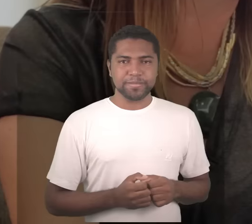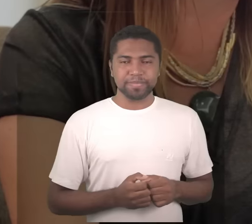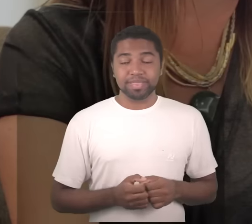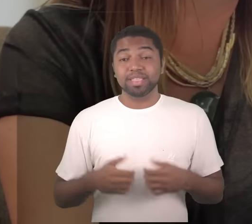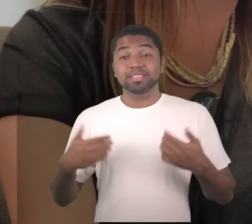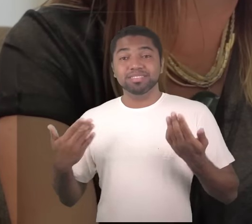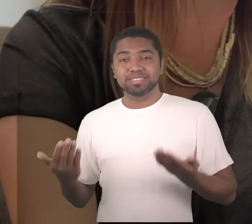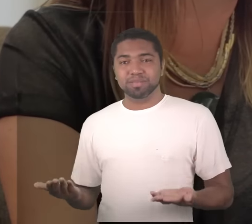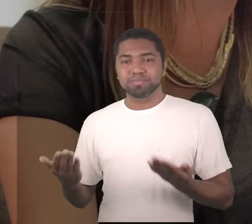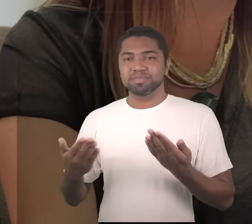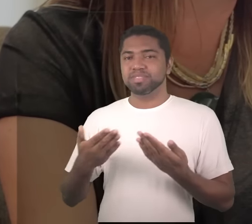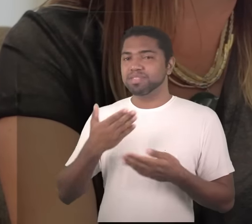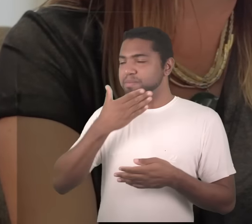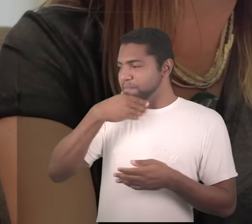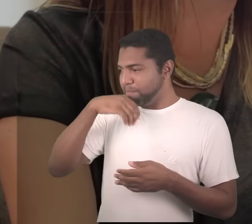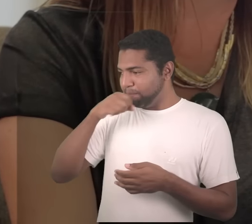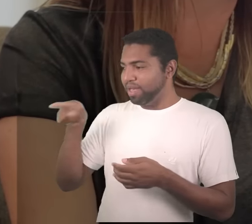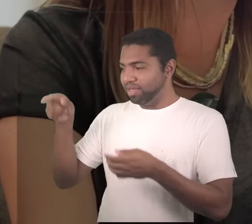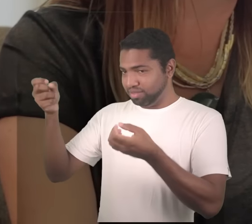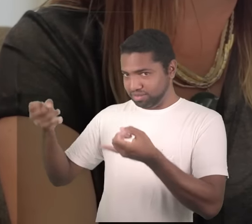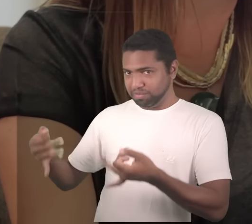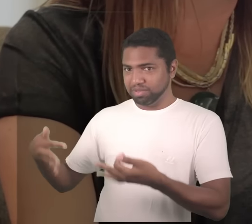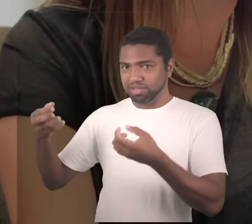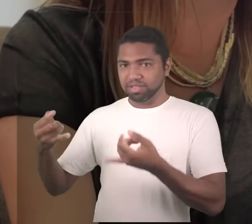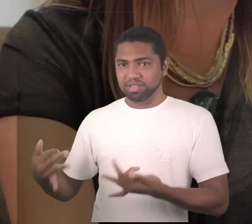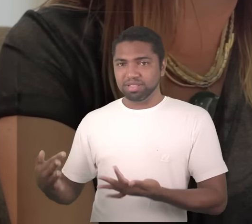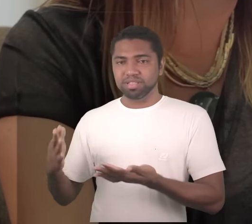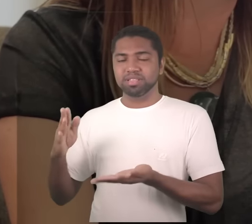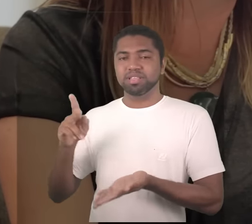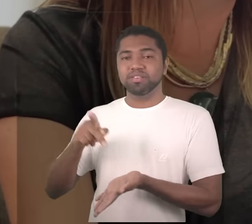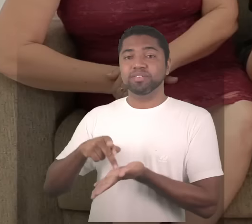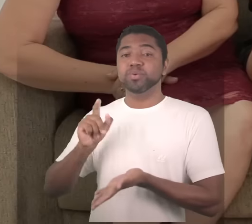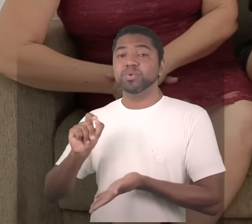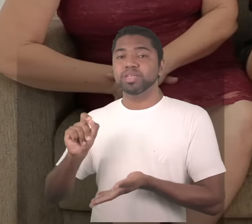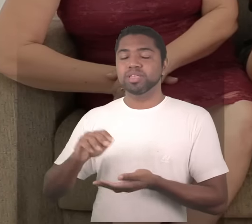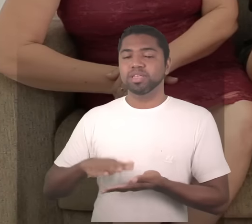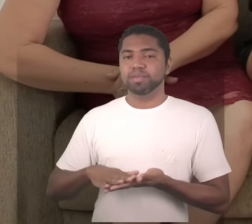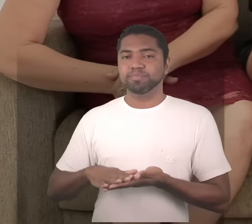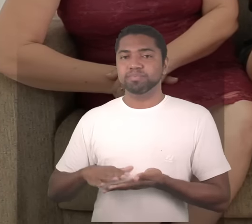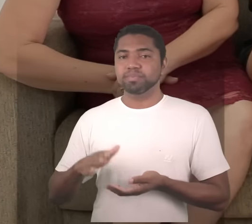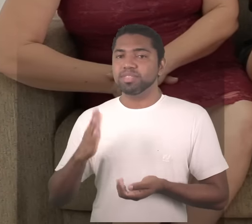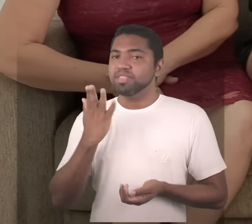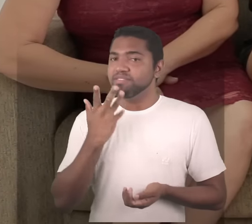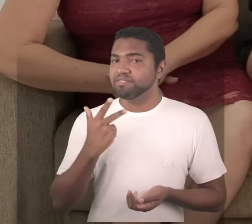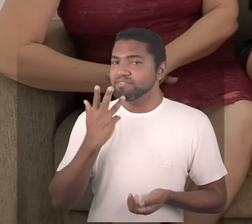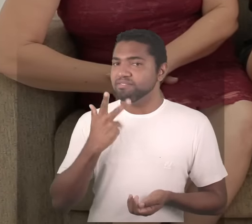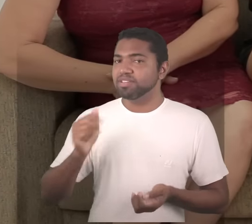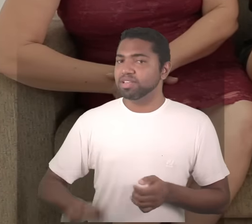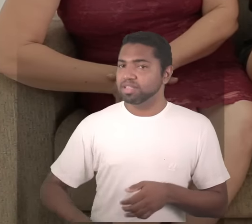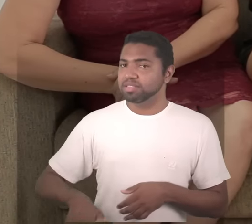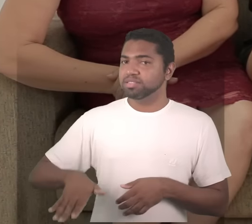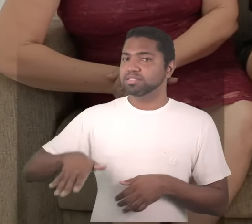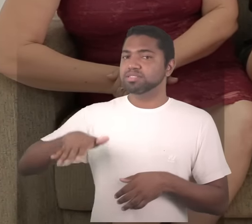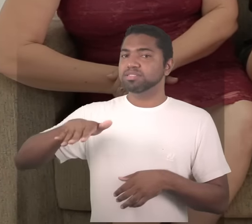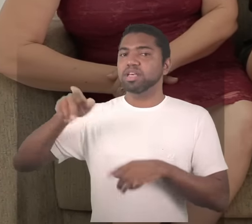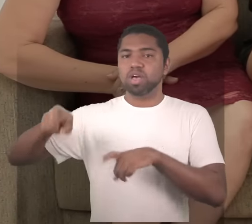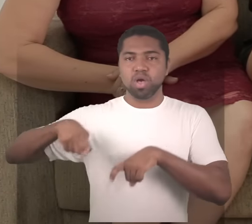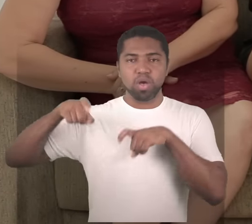então o pai contou que na verdade a infância foi na zona rural e que aí seus pais